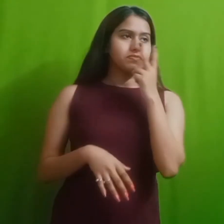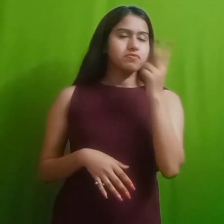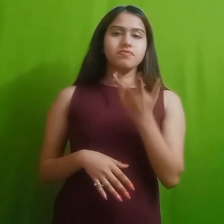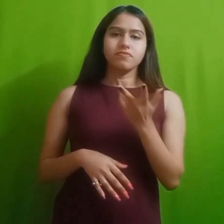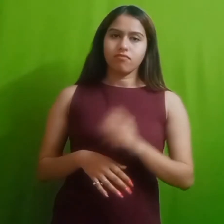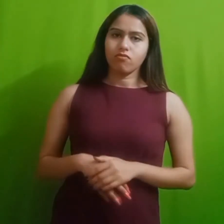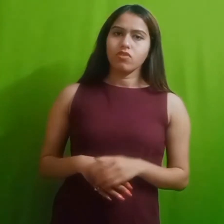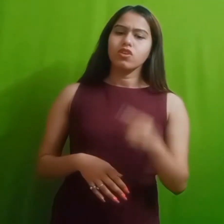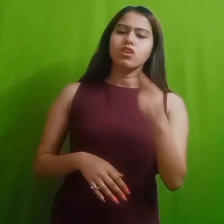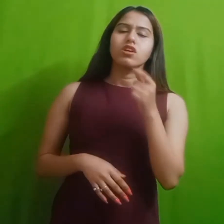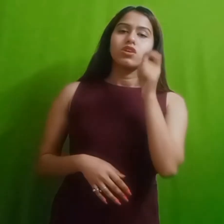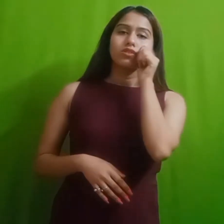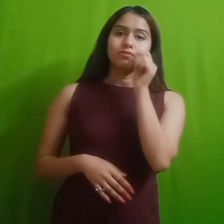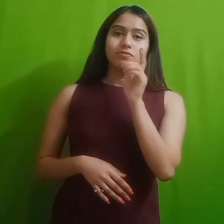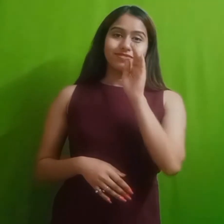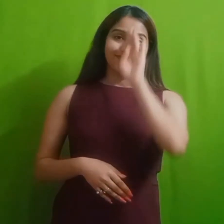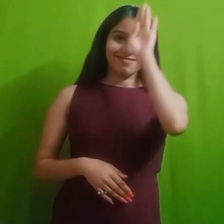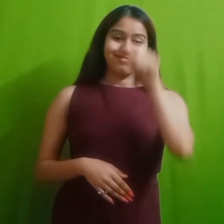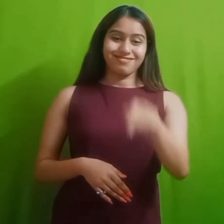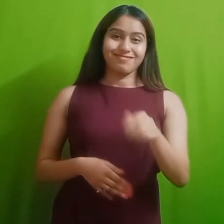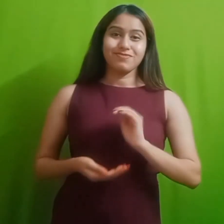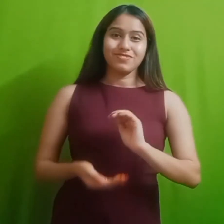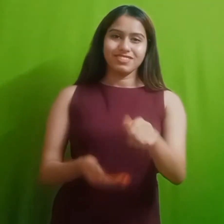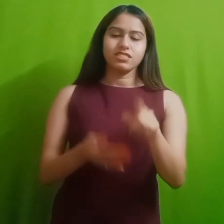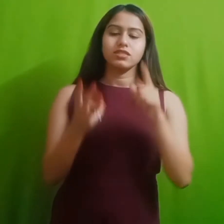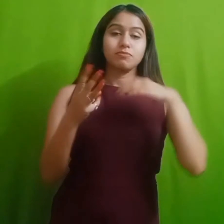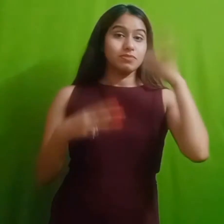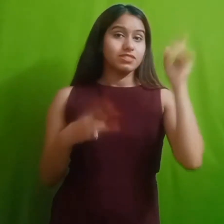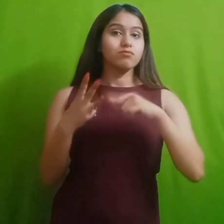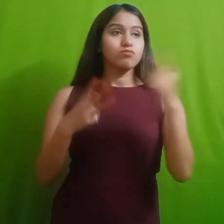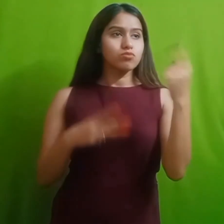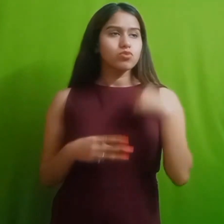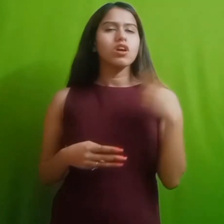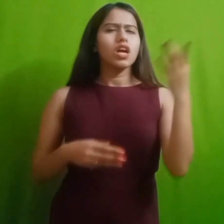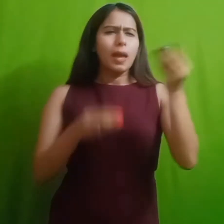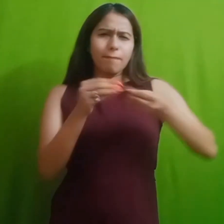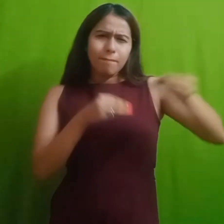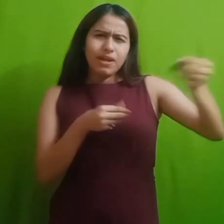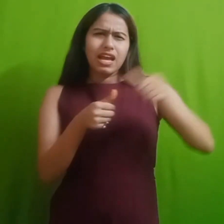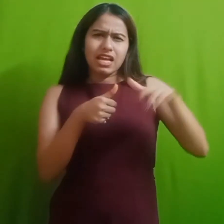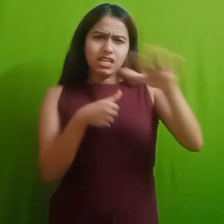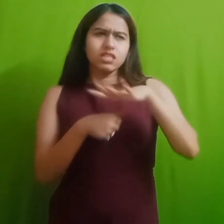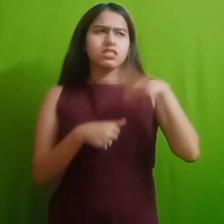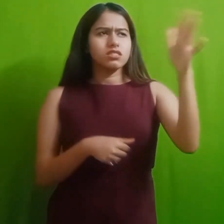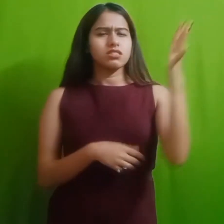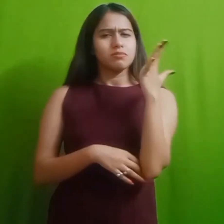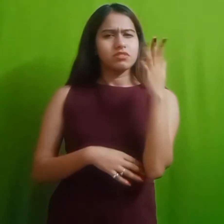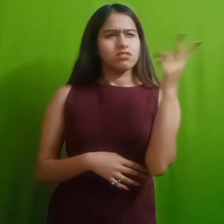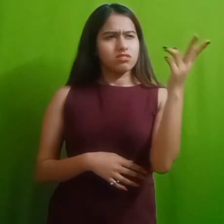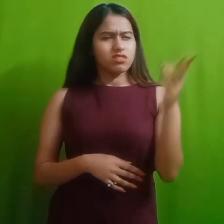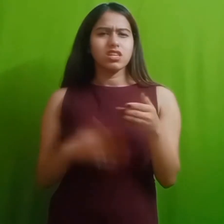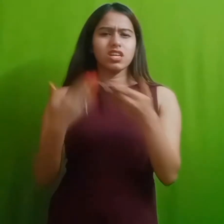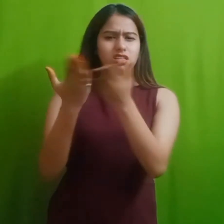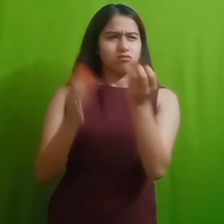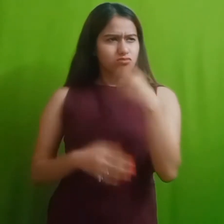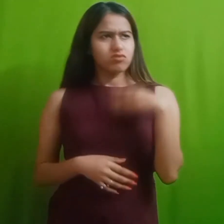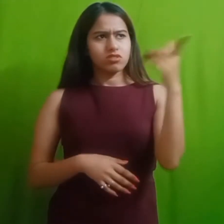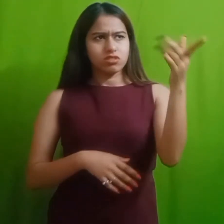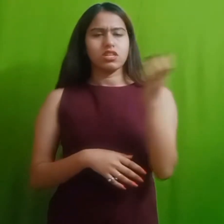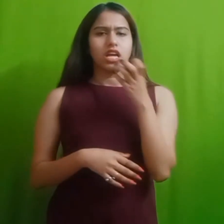और लोगों ने कहा कि यही नाशपाती का पेड है लेकिन आपने क्यों भीजा मतलब वो तो सूखा सा था टेडा मेडा सा था मतलब किसी काम का नहीं था मुझे समझनी आया कि आपने